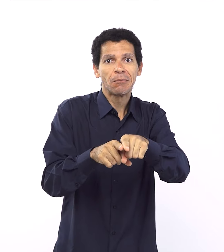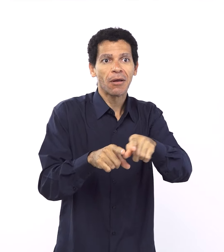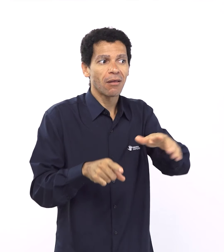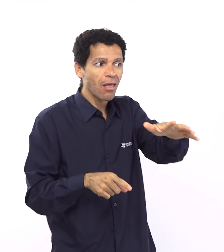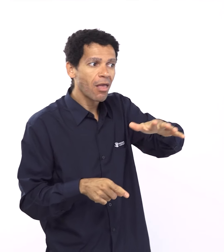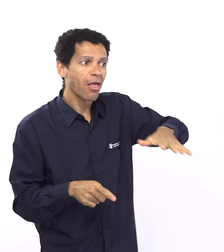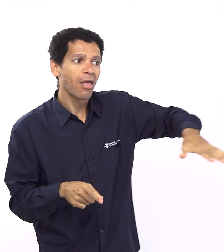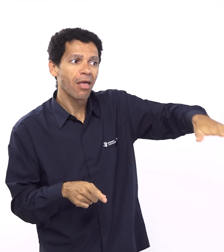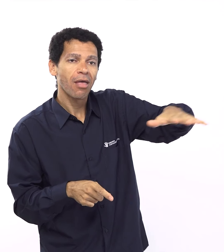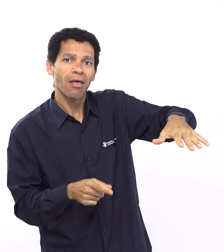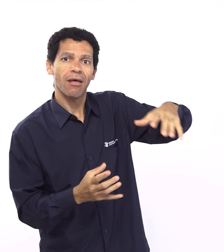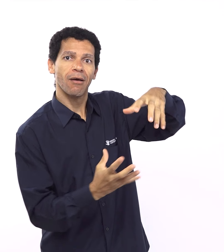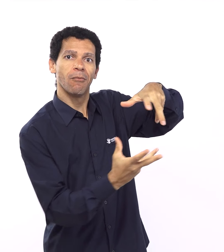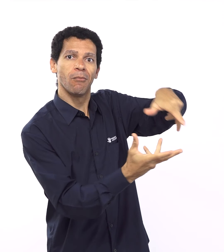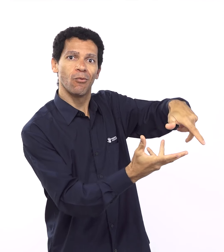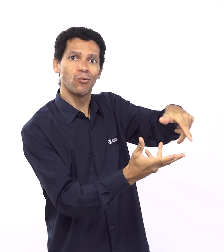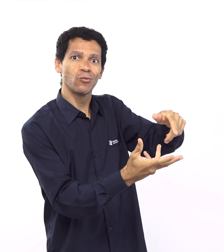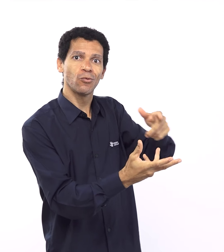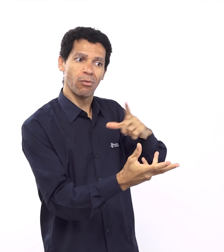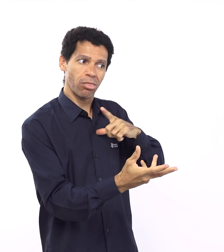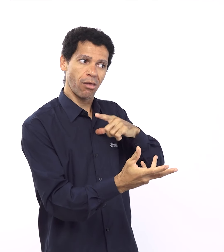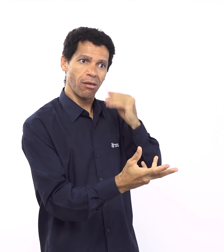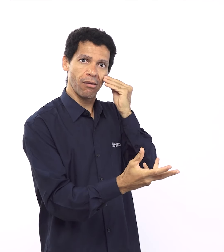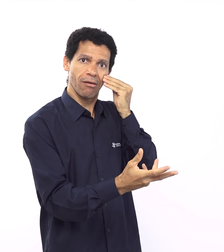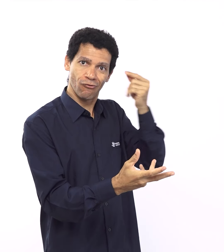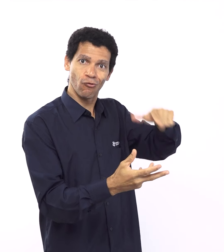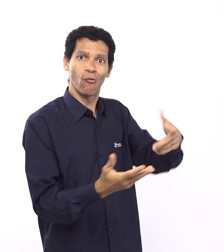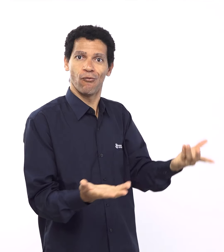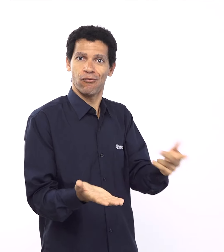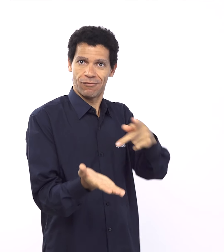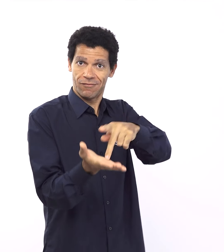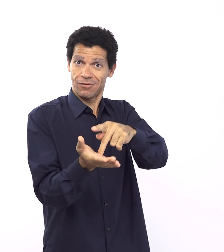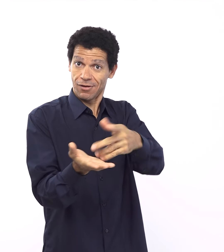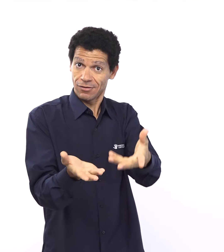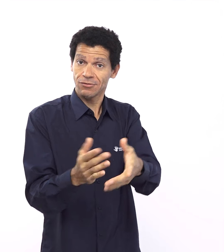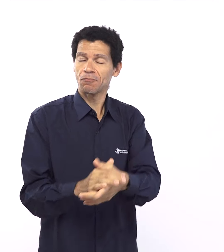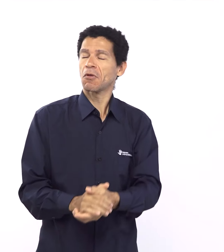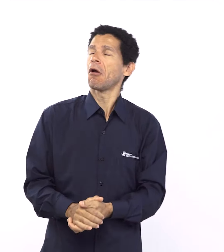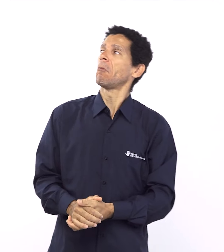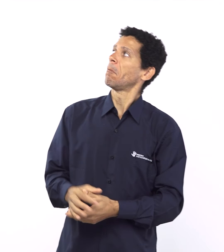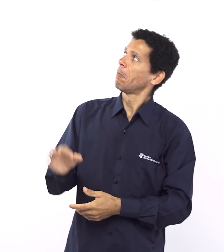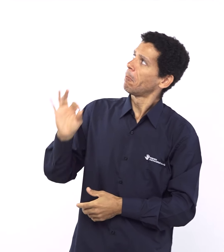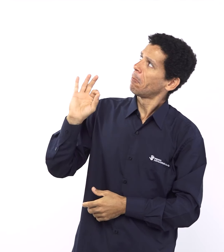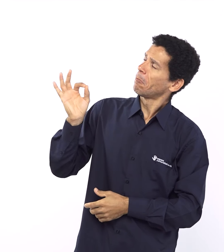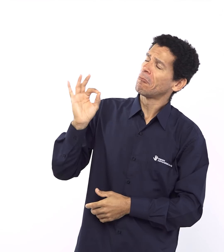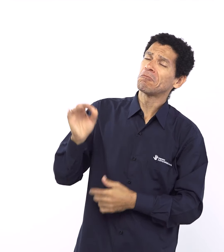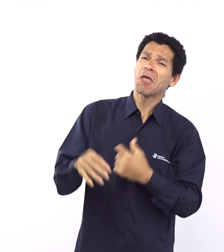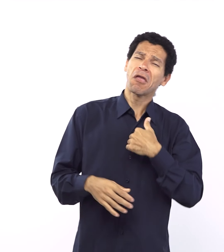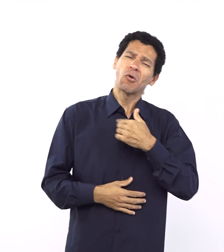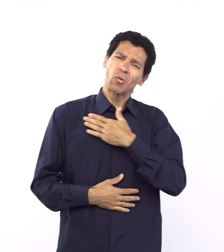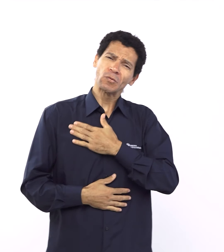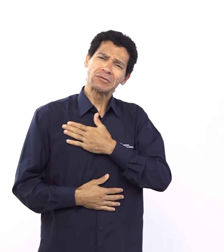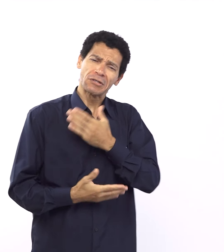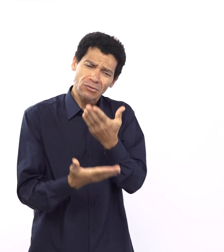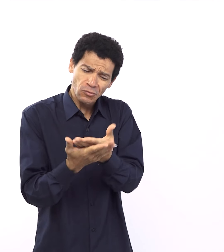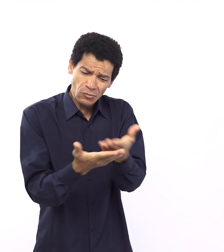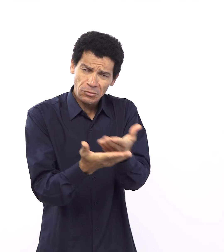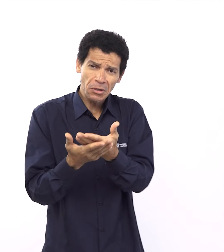proliferam as bactérias, né? Muito. E a gente vê exatamente isso, como é que se proliferou o pecado na Terra, né?